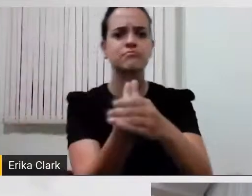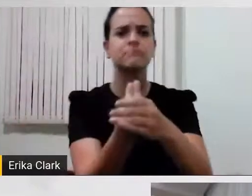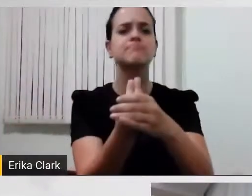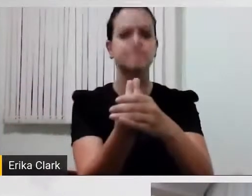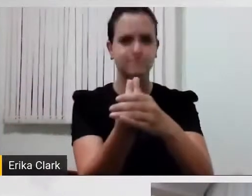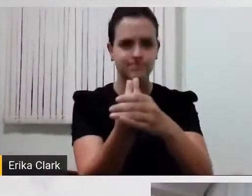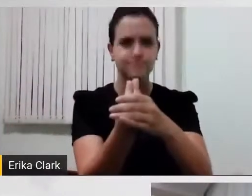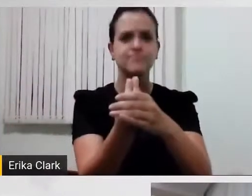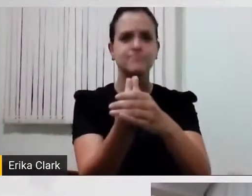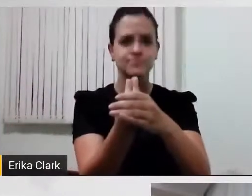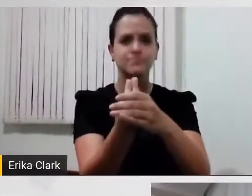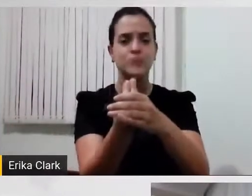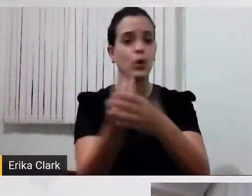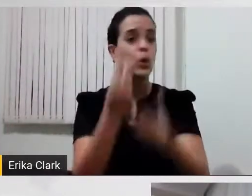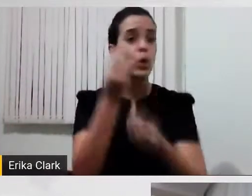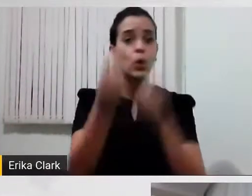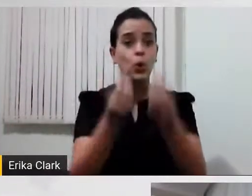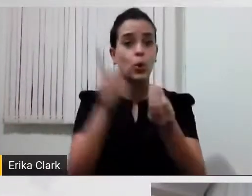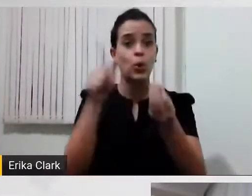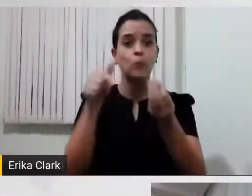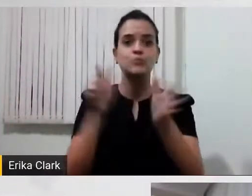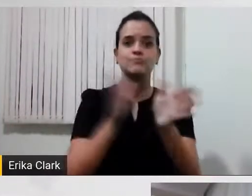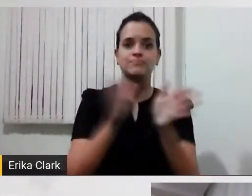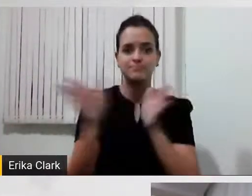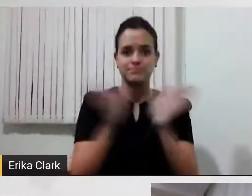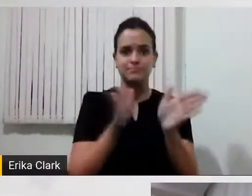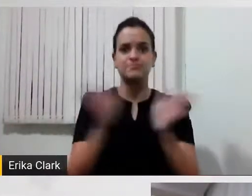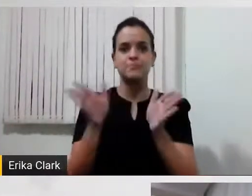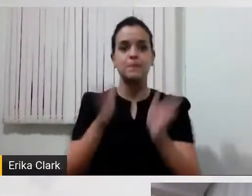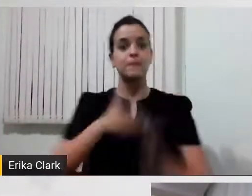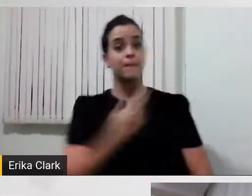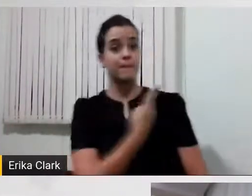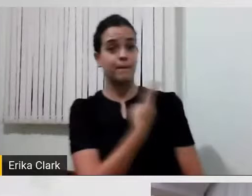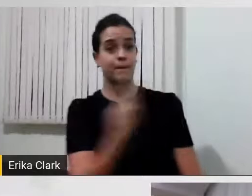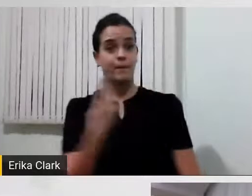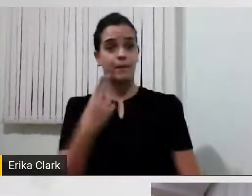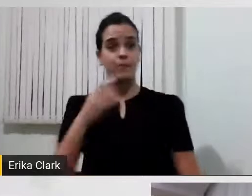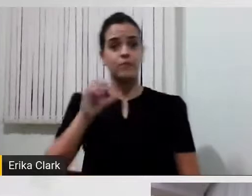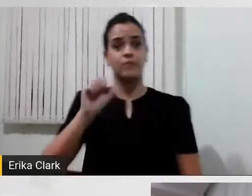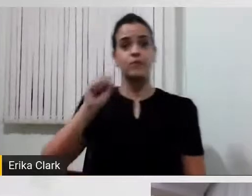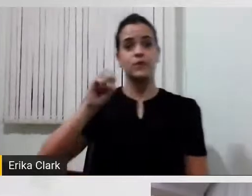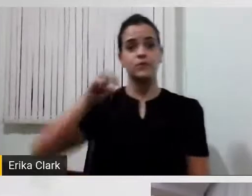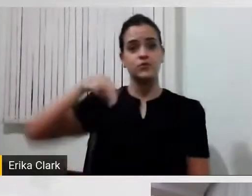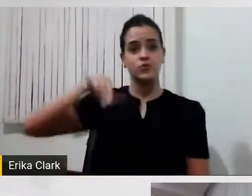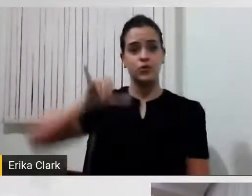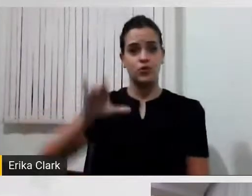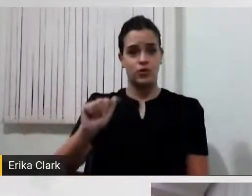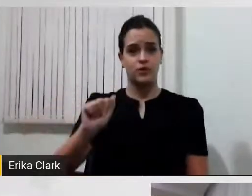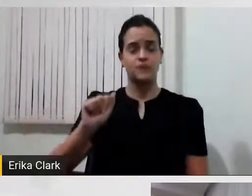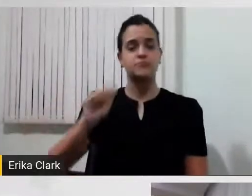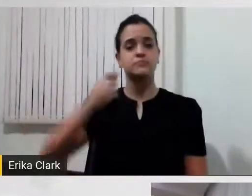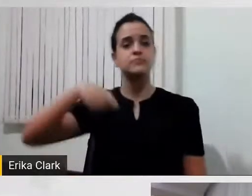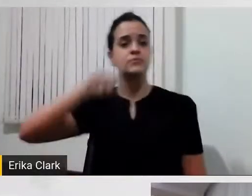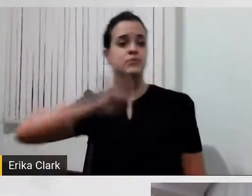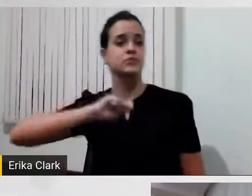acessibilidades. Meu nome é Sônia Hoffmann, eu sou de pele clara,